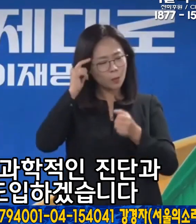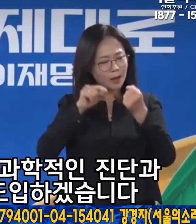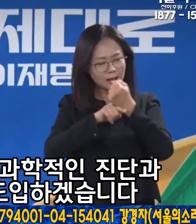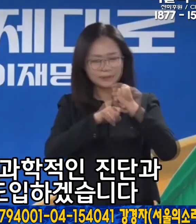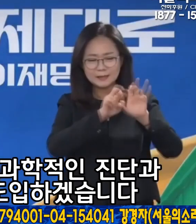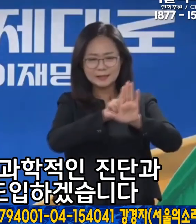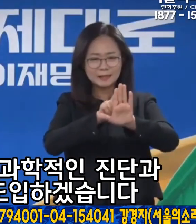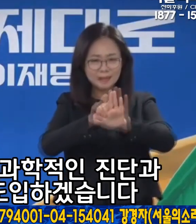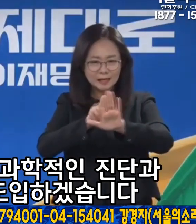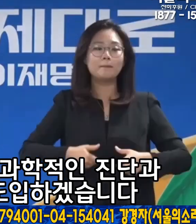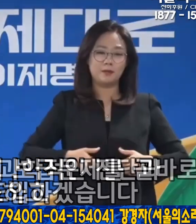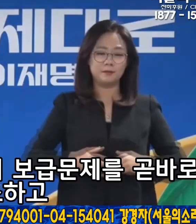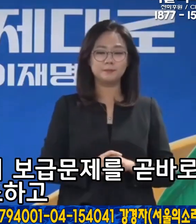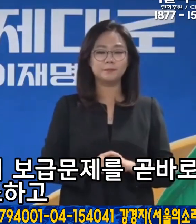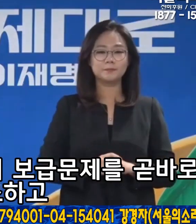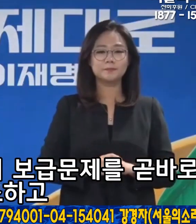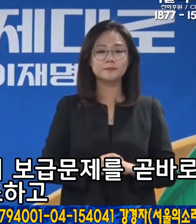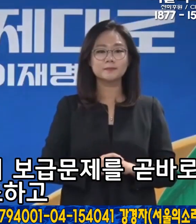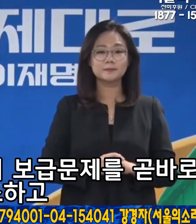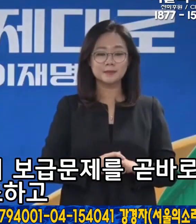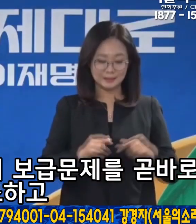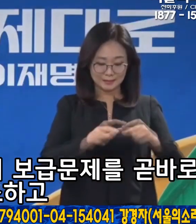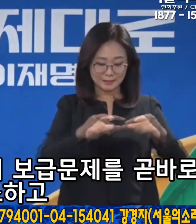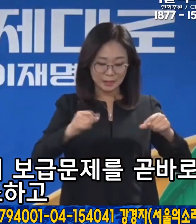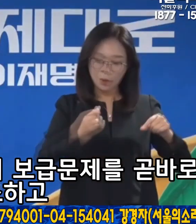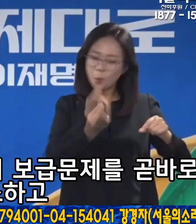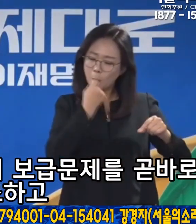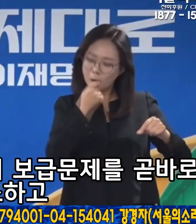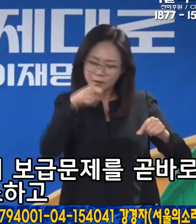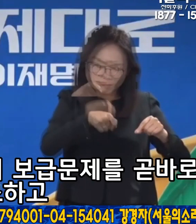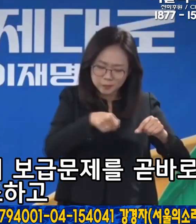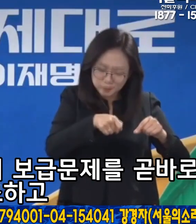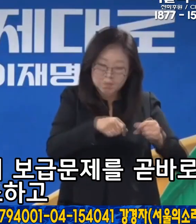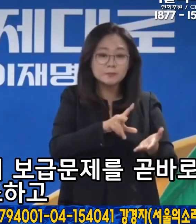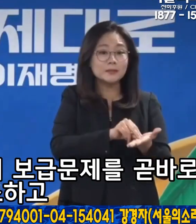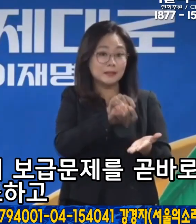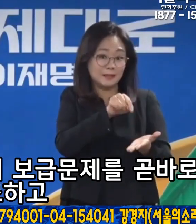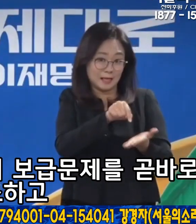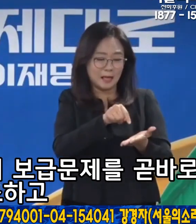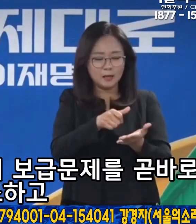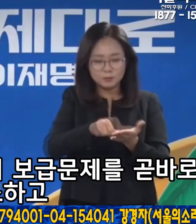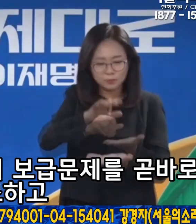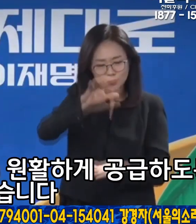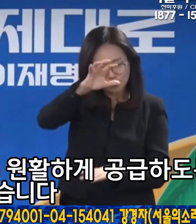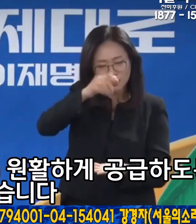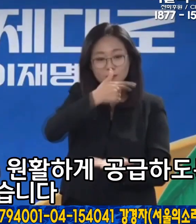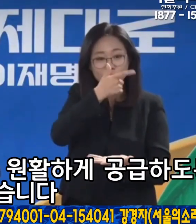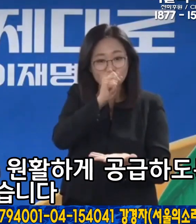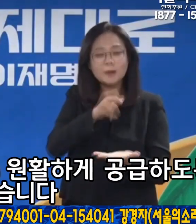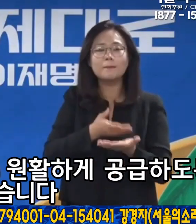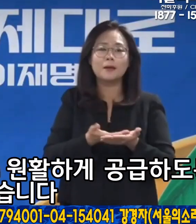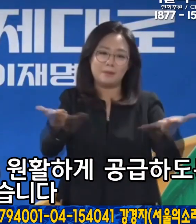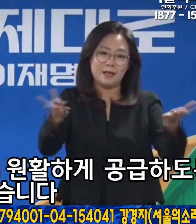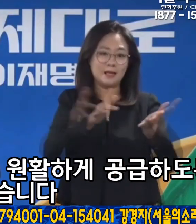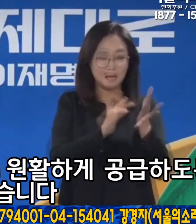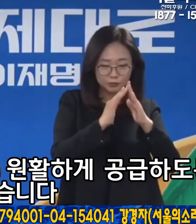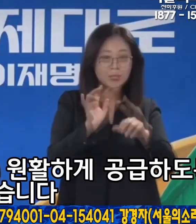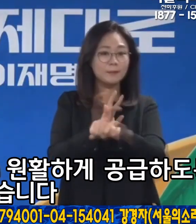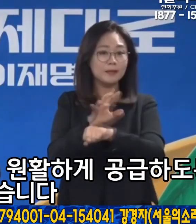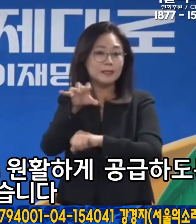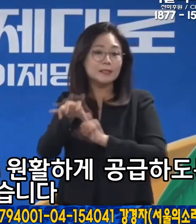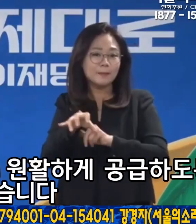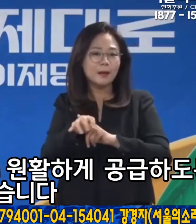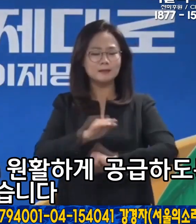접종 방식을 도입하겠습니다. 신속 항문 진단 키트의 보급 문제를 곧바로 해소하고 약국과 편의점 등에서